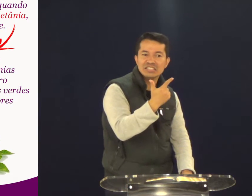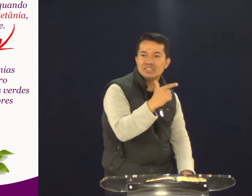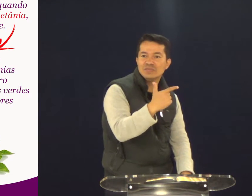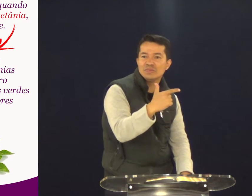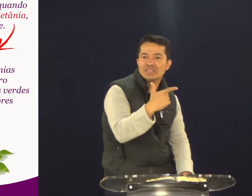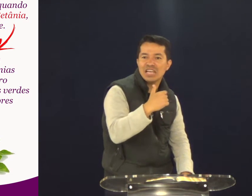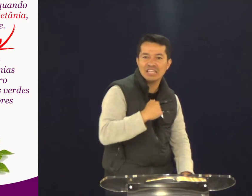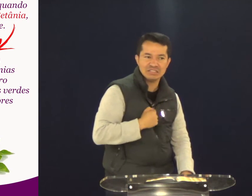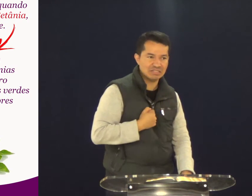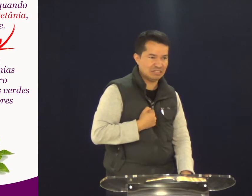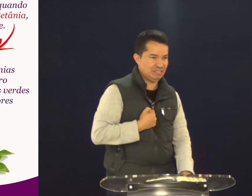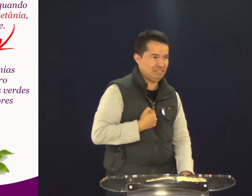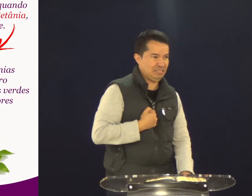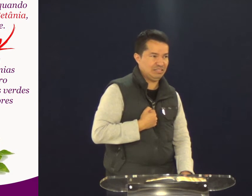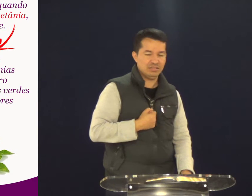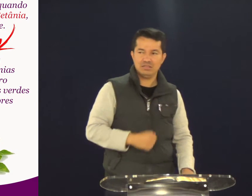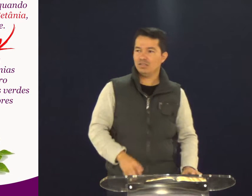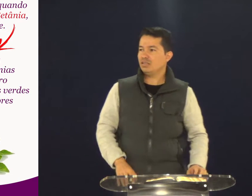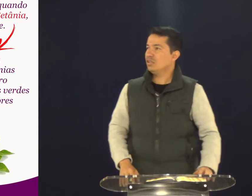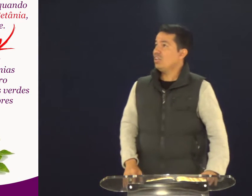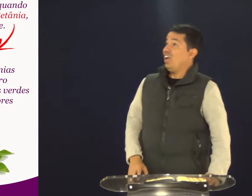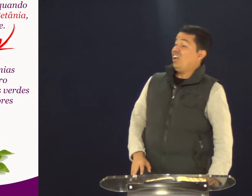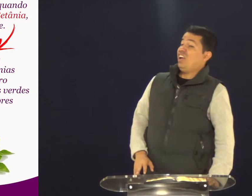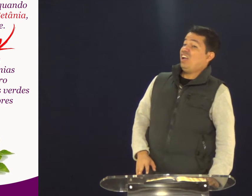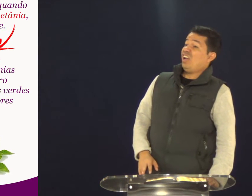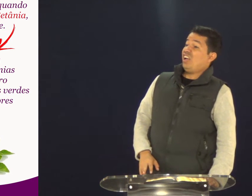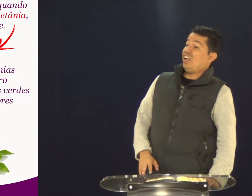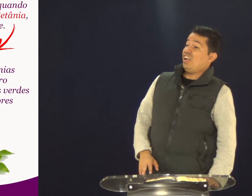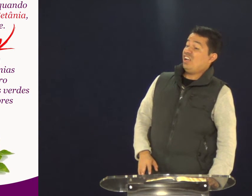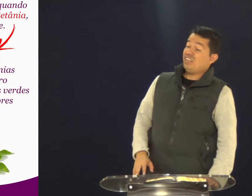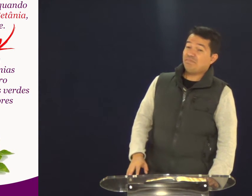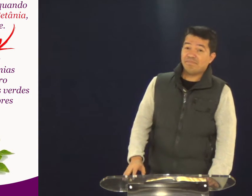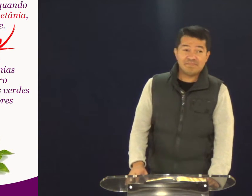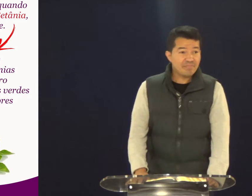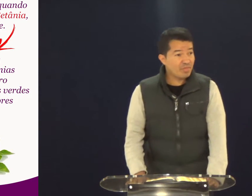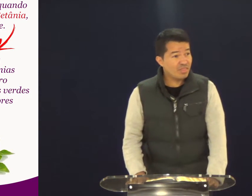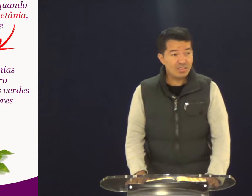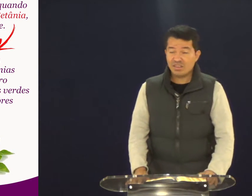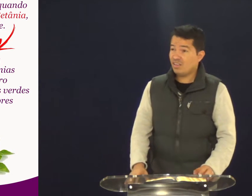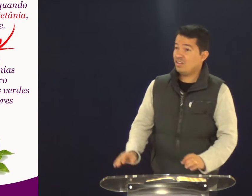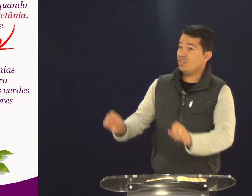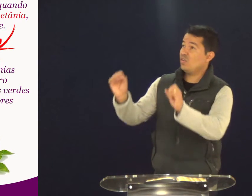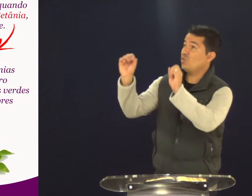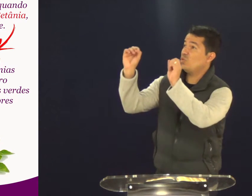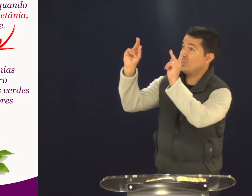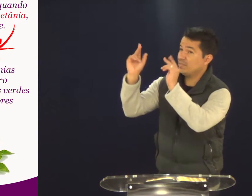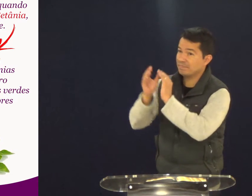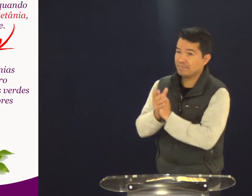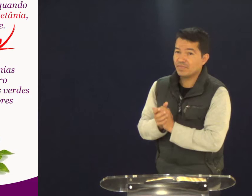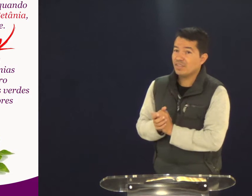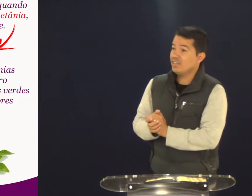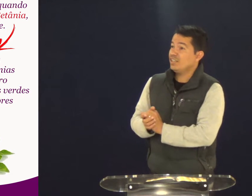Então, não tem também pizza de frango. Ah, não tem? Bom, está ok.